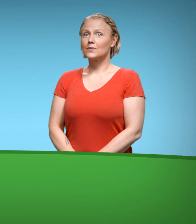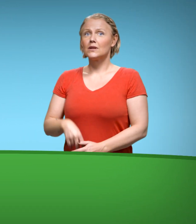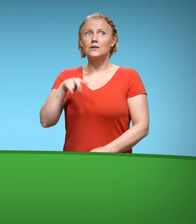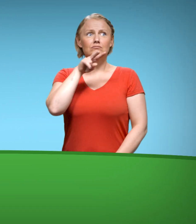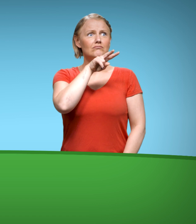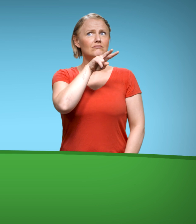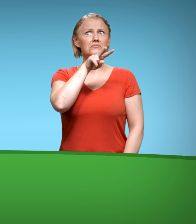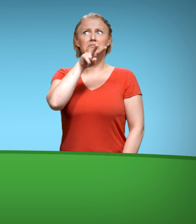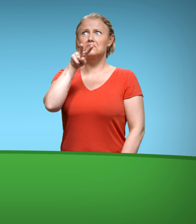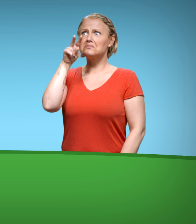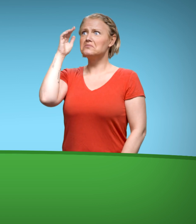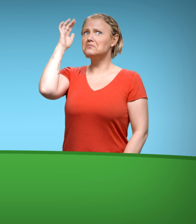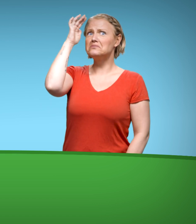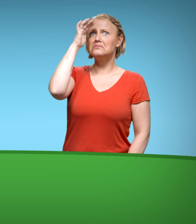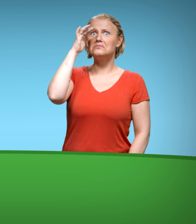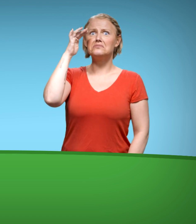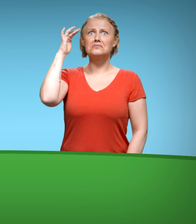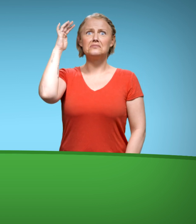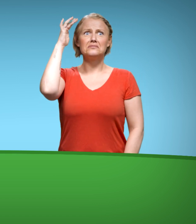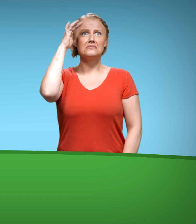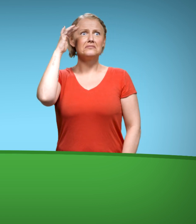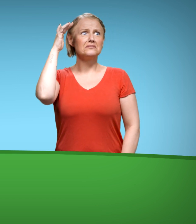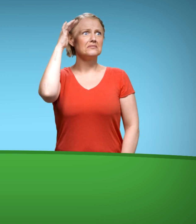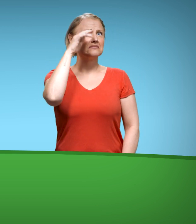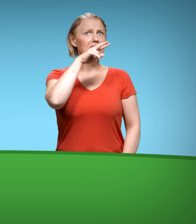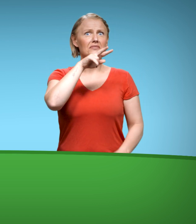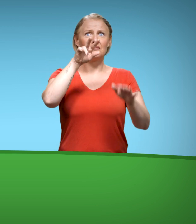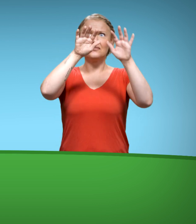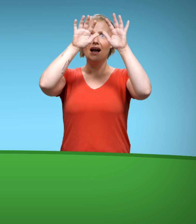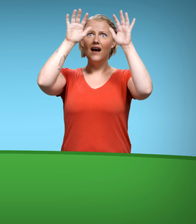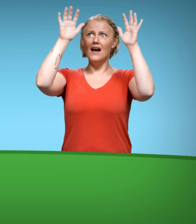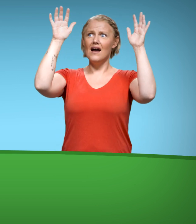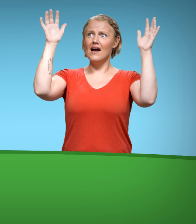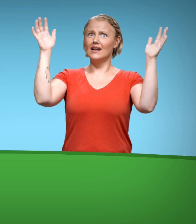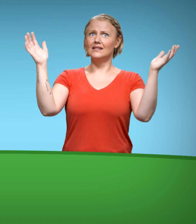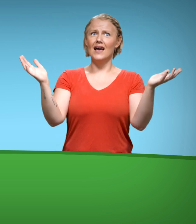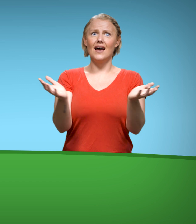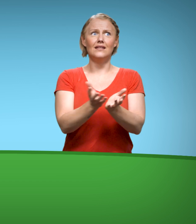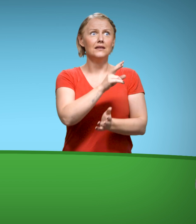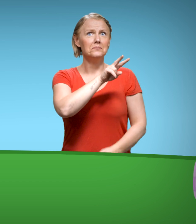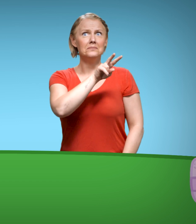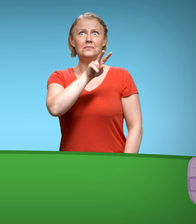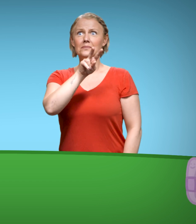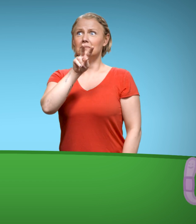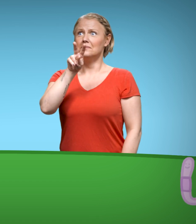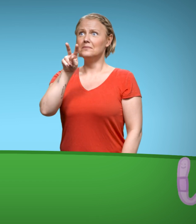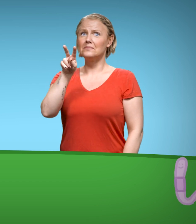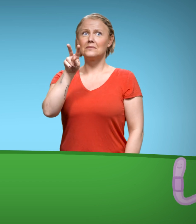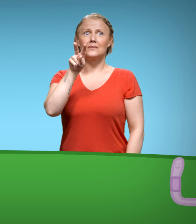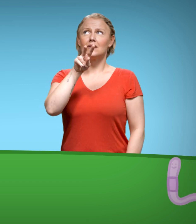Undrene sto den og gløttet på, alt det den ute i veil den